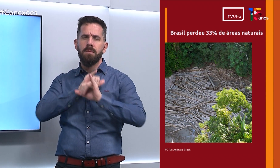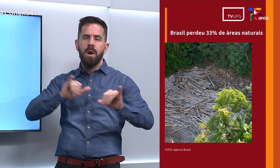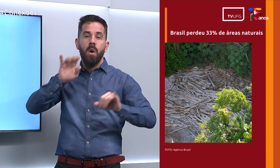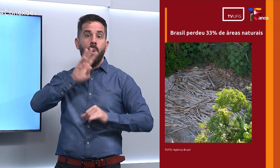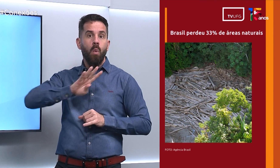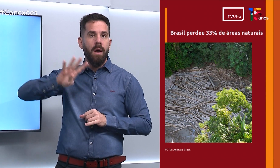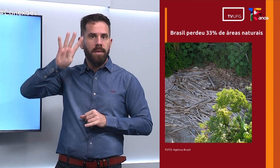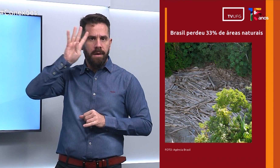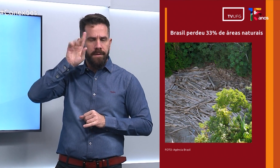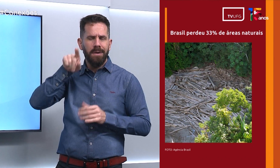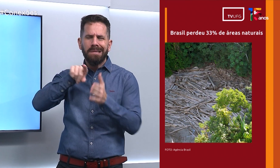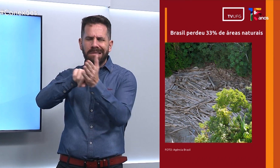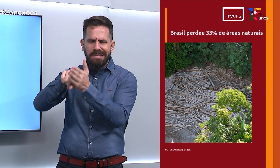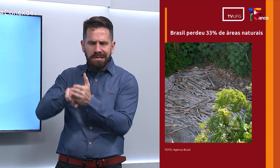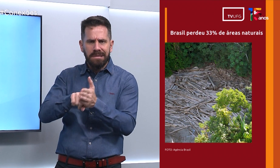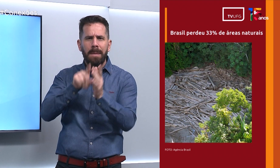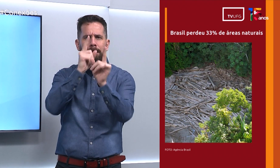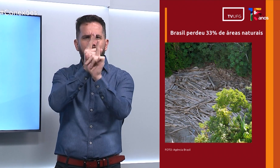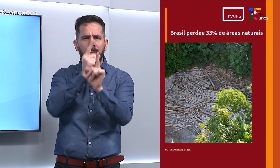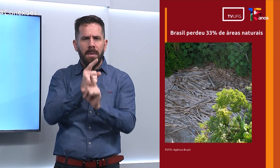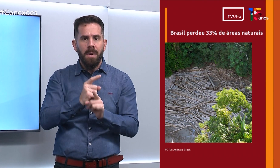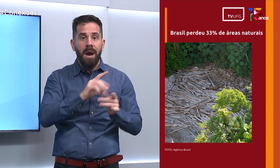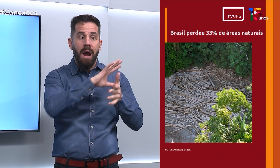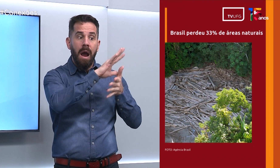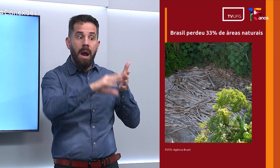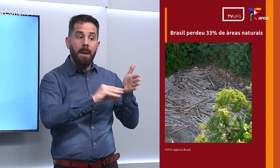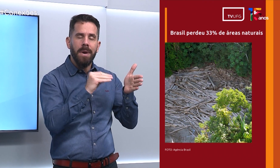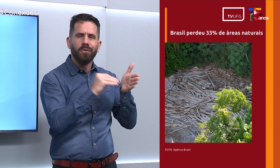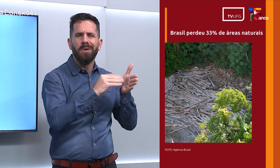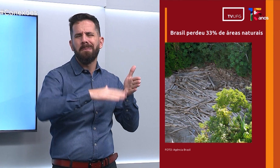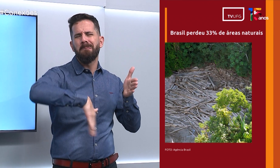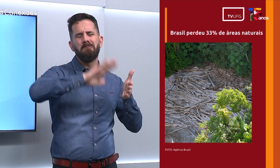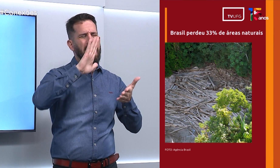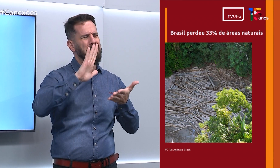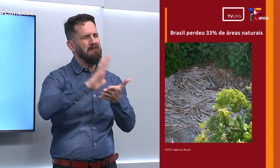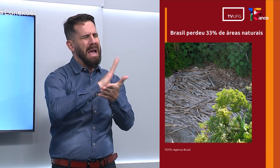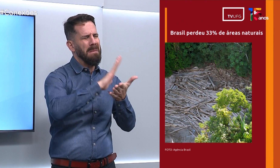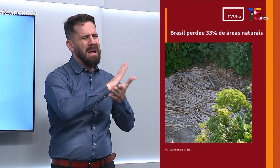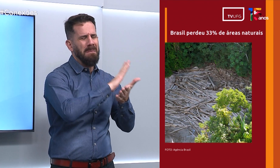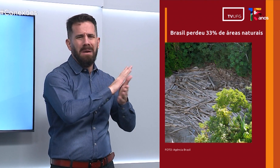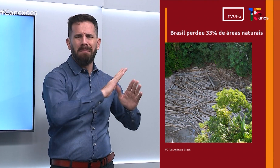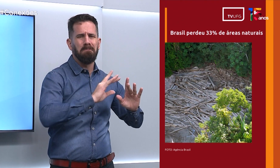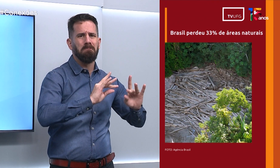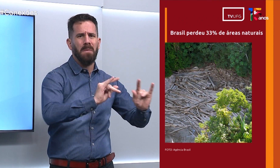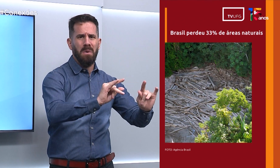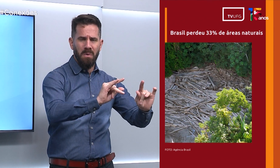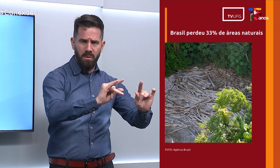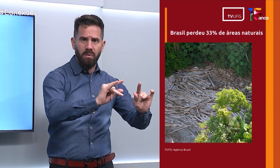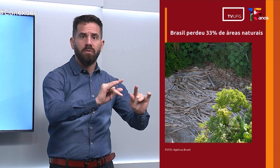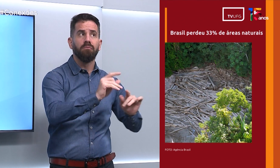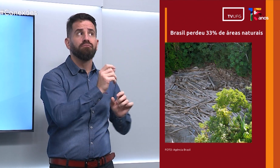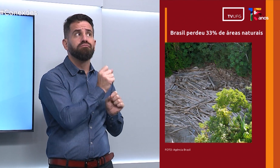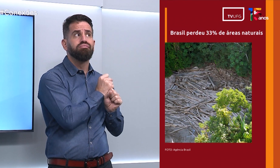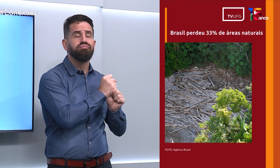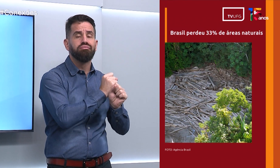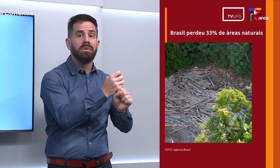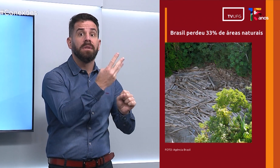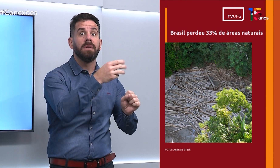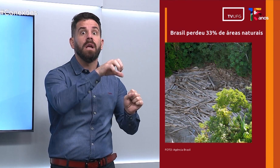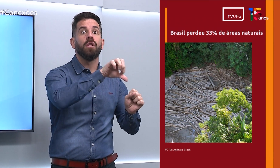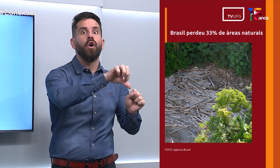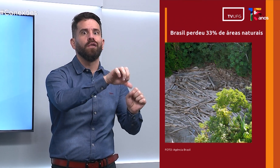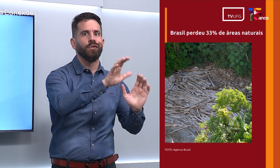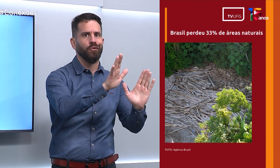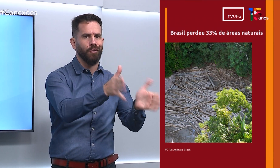pesquisa, a Amazônia é o bioma que mais sofreu com essa perda ao longo dos últimos 39 anos.